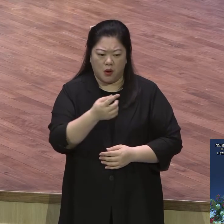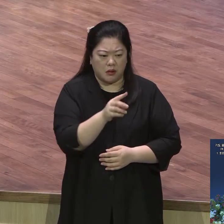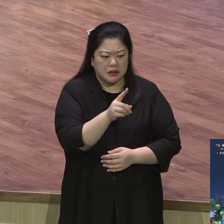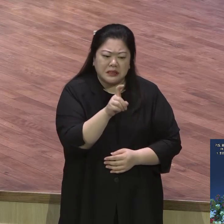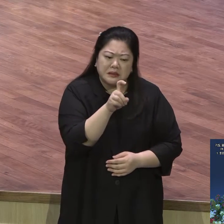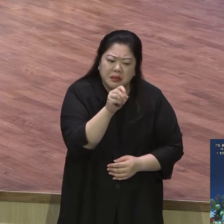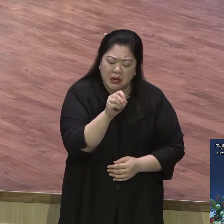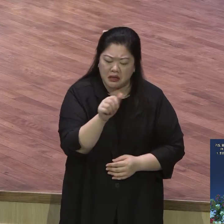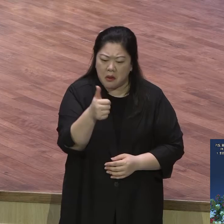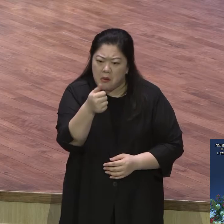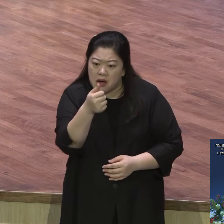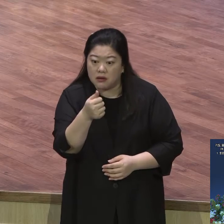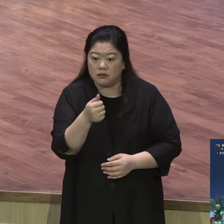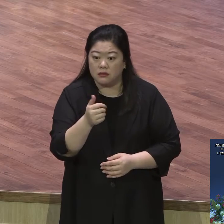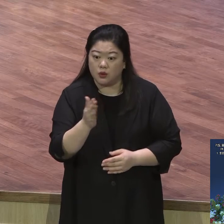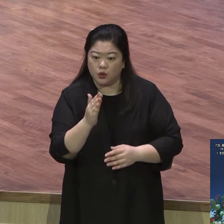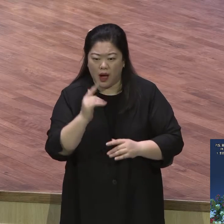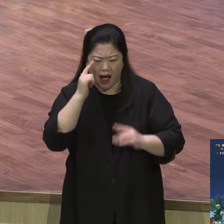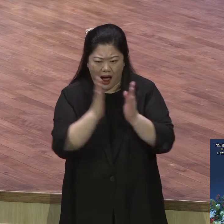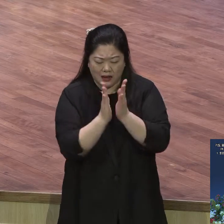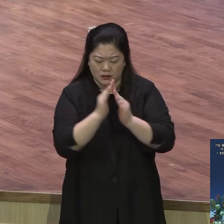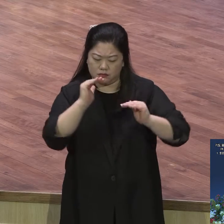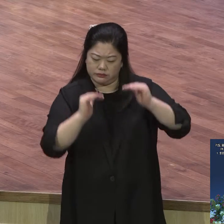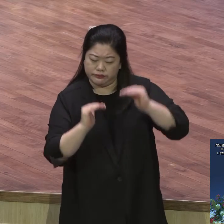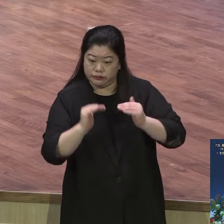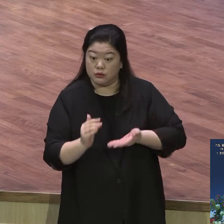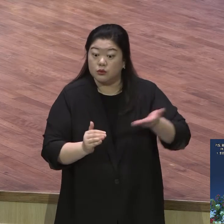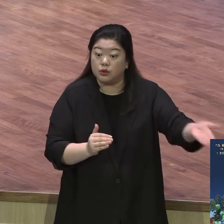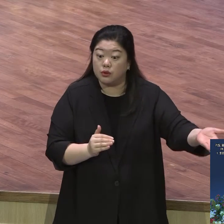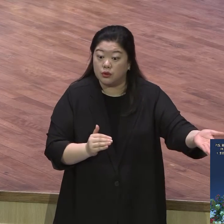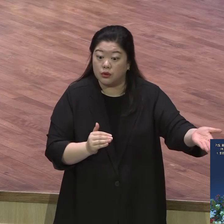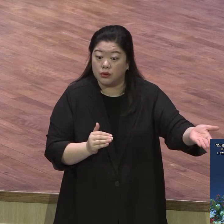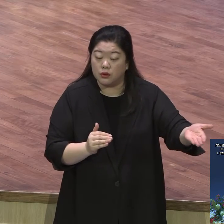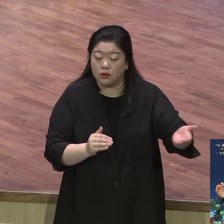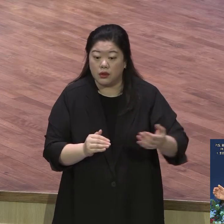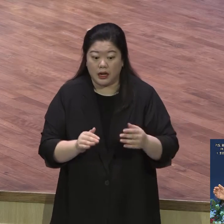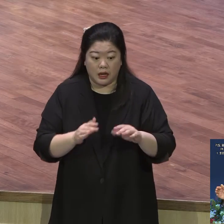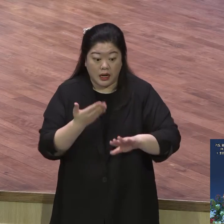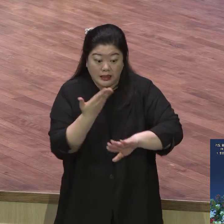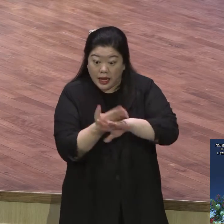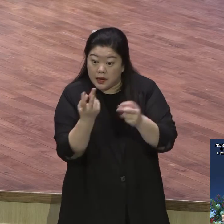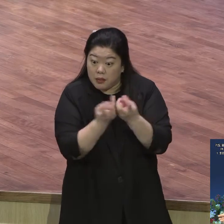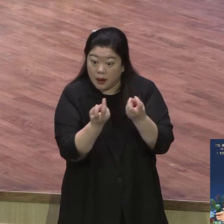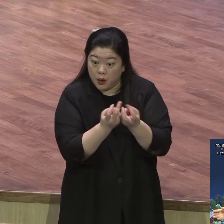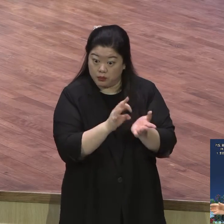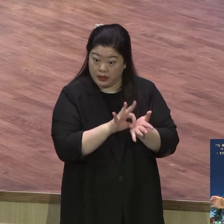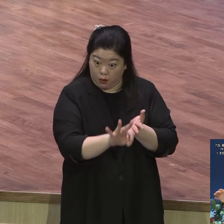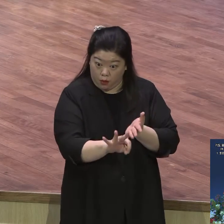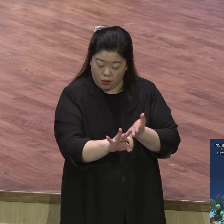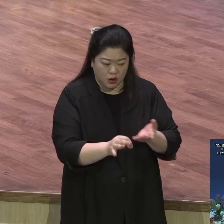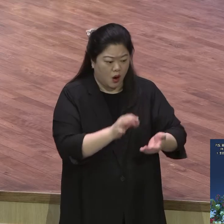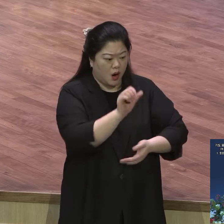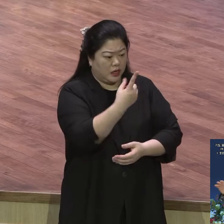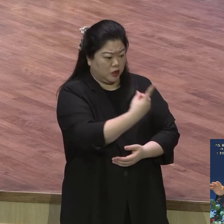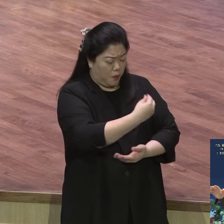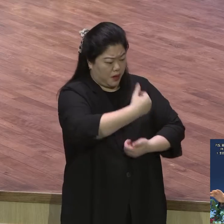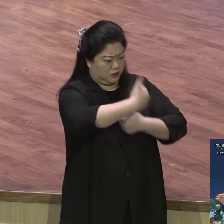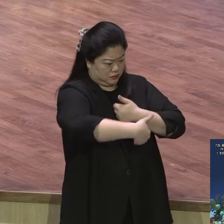학생 수준에서 뭘 하나님 줄 수가 없어요 여러분 다른 방법을 주신다니까 여러분의 환경 따라 기도하는